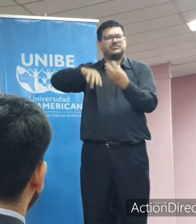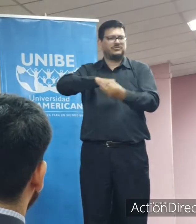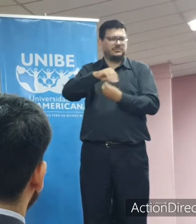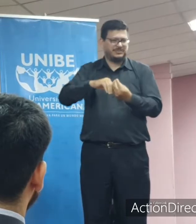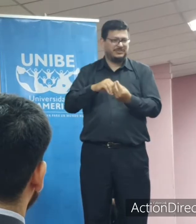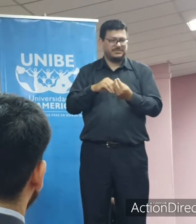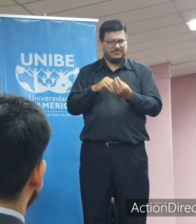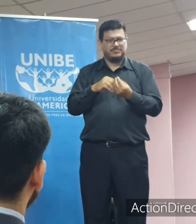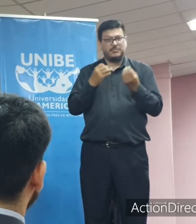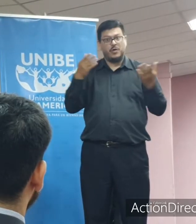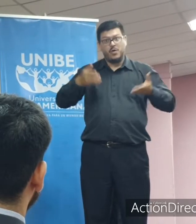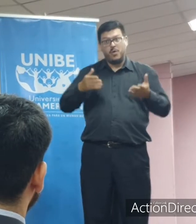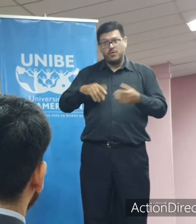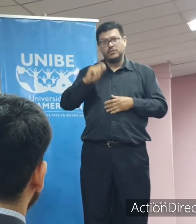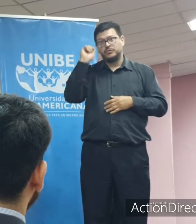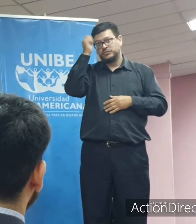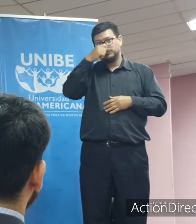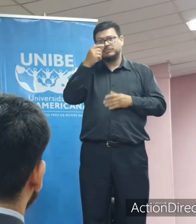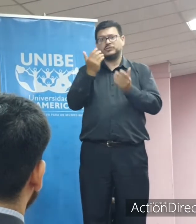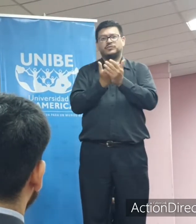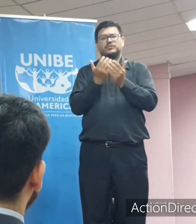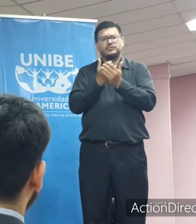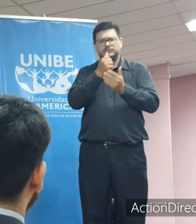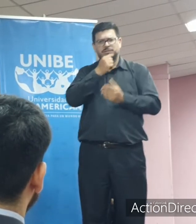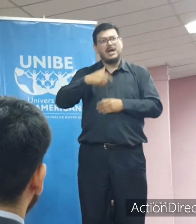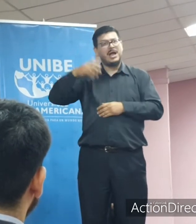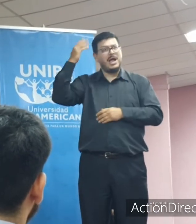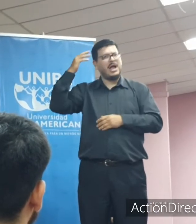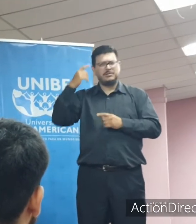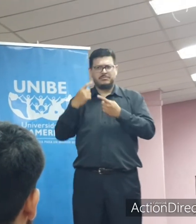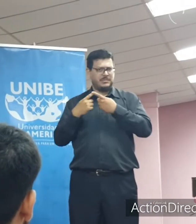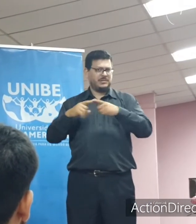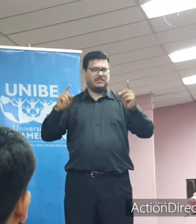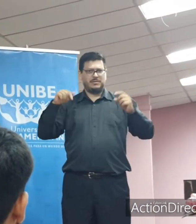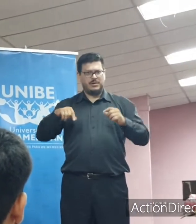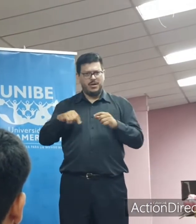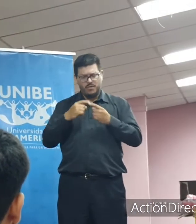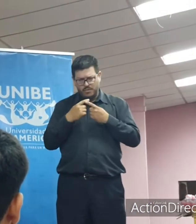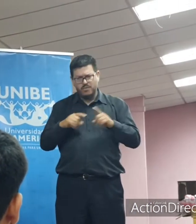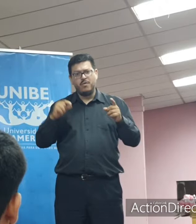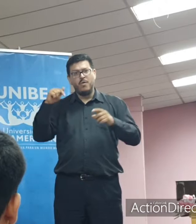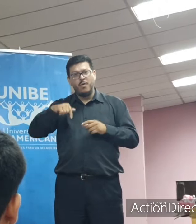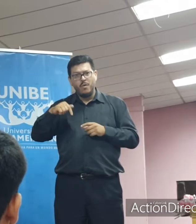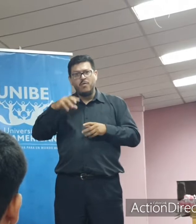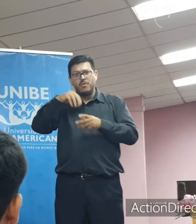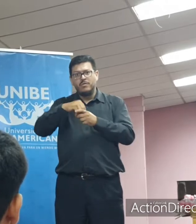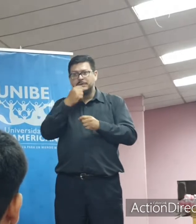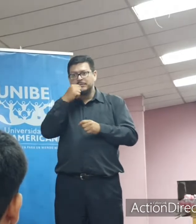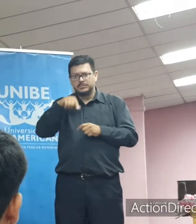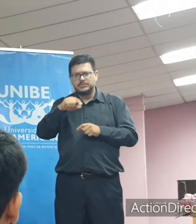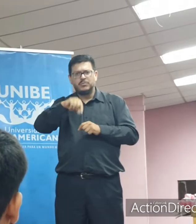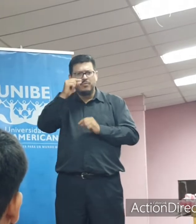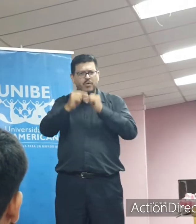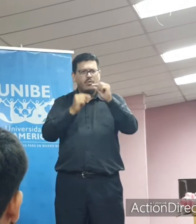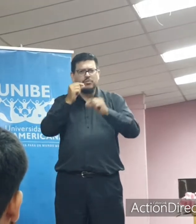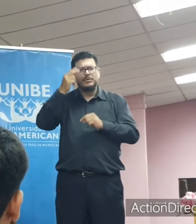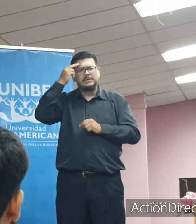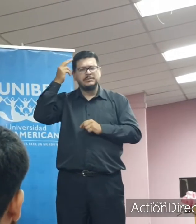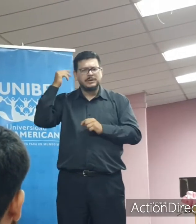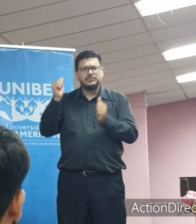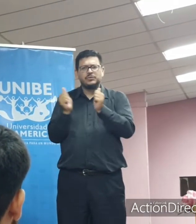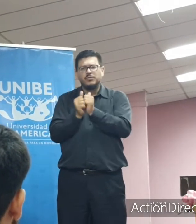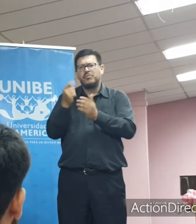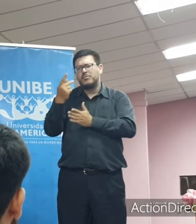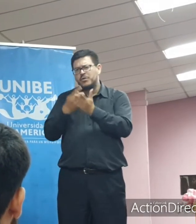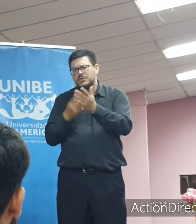los estudiantes universitarios ya no son los mismos que antes. Hoy a través de estas experiencias con el CONACYT,